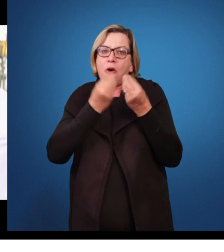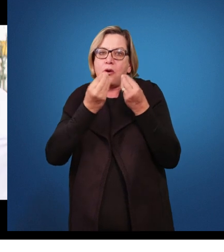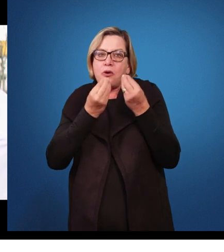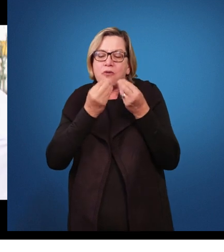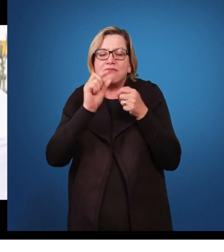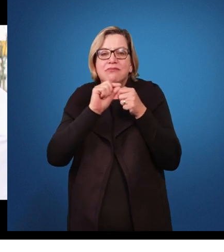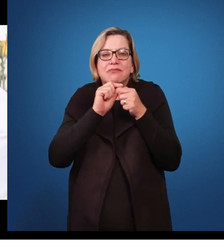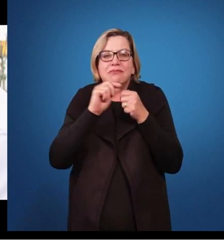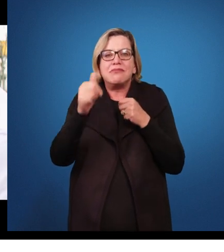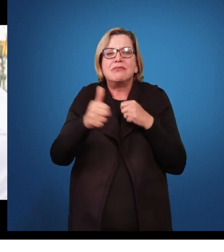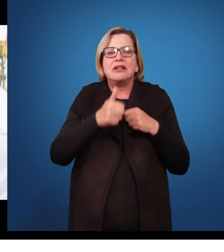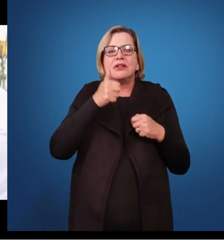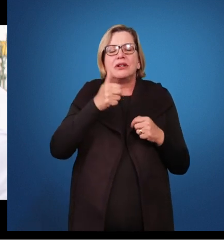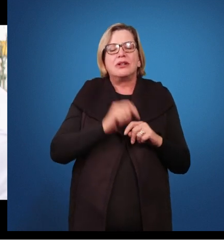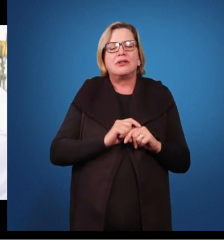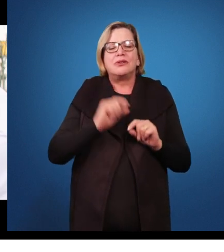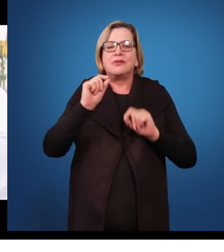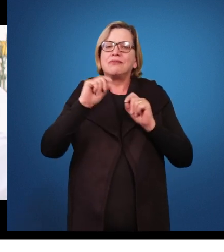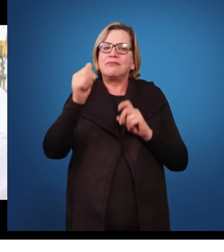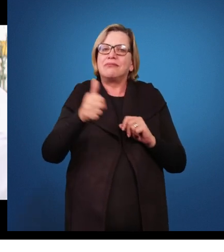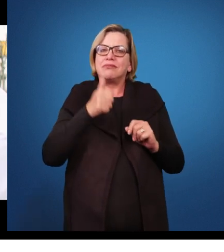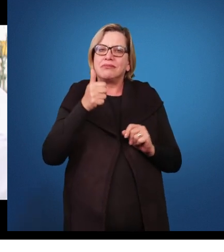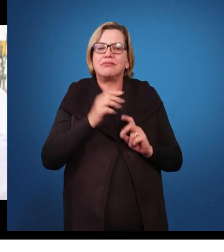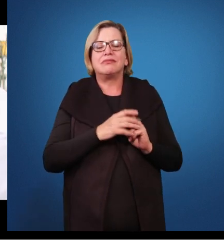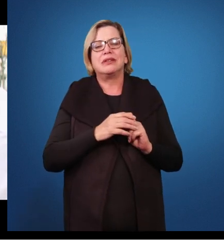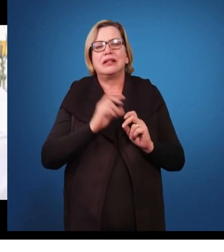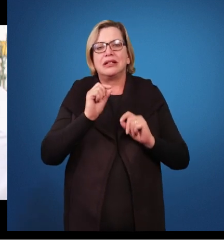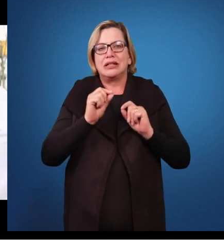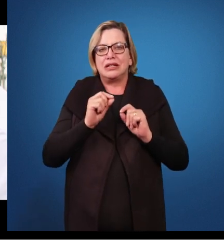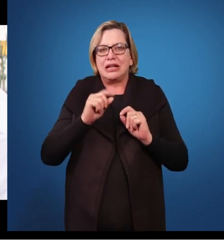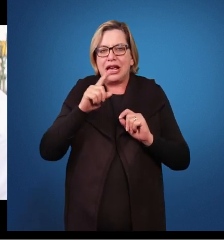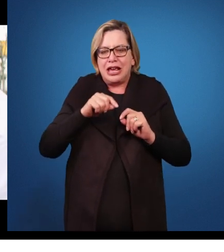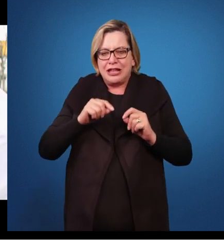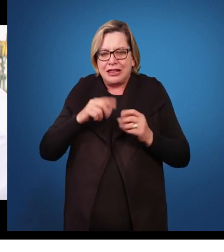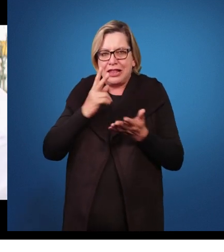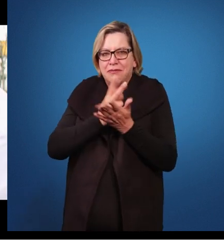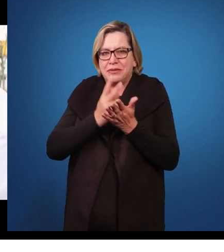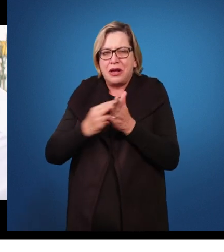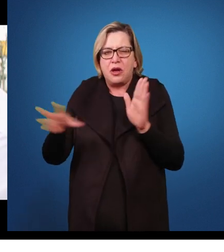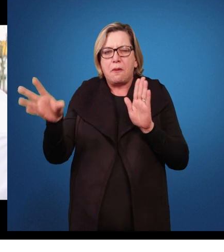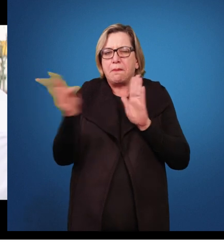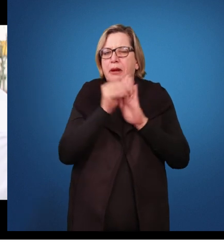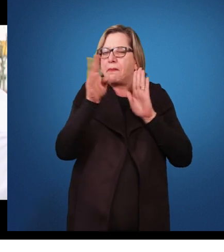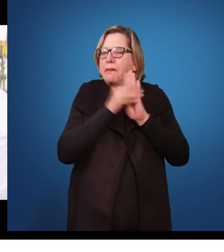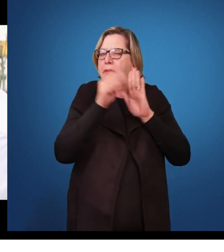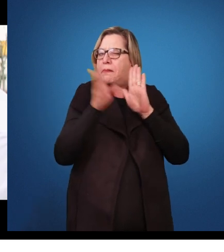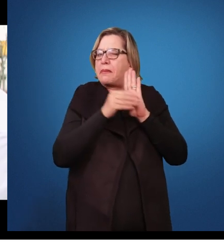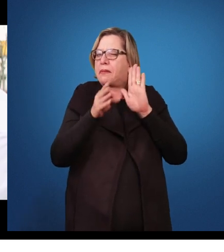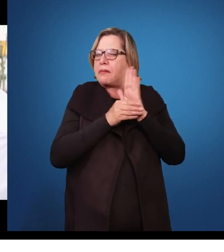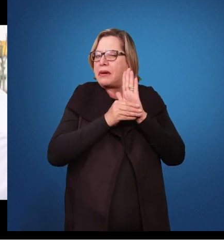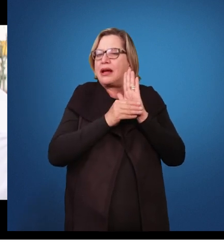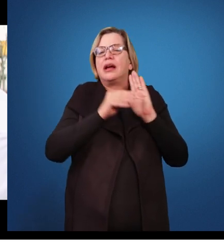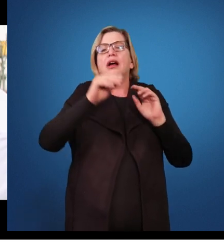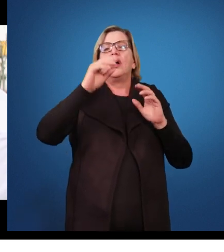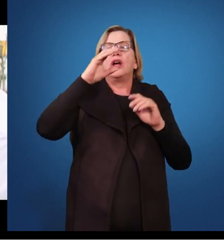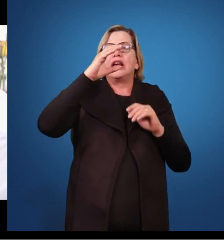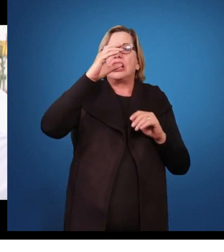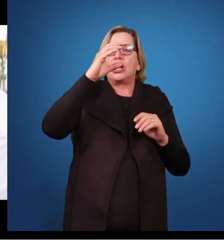Então, será que o melhor trajeto para ela é enriquecer o currículo, né? Falando em encaminhamentos. É a escola